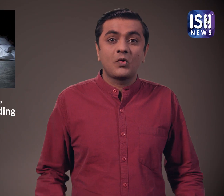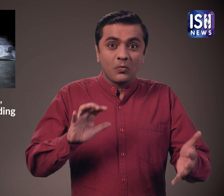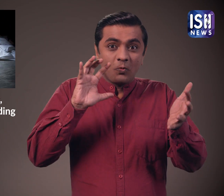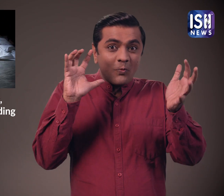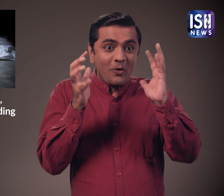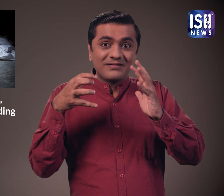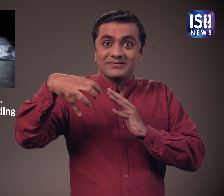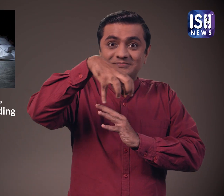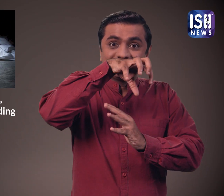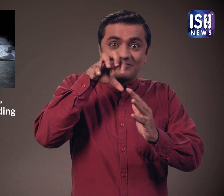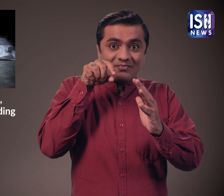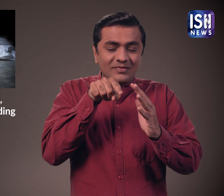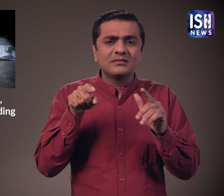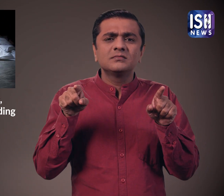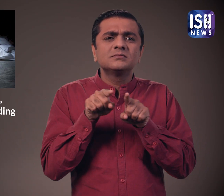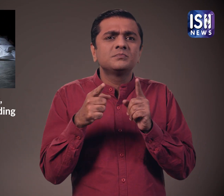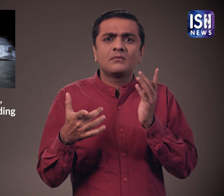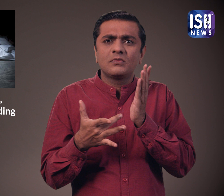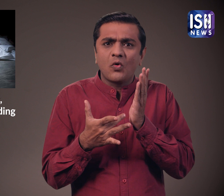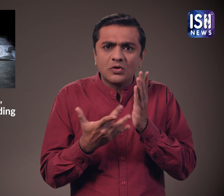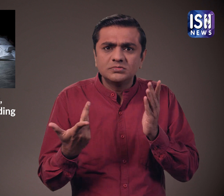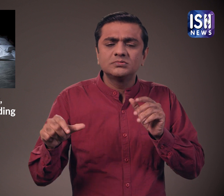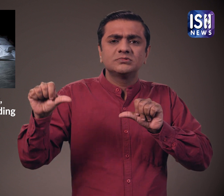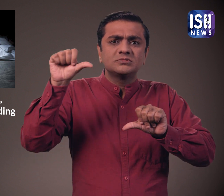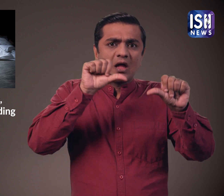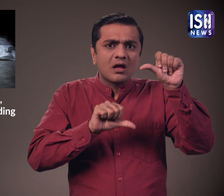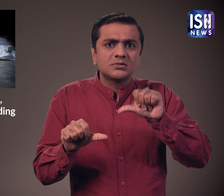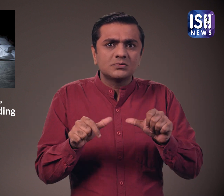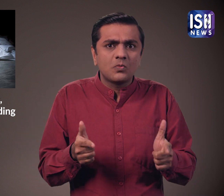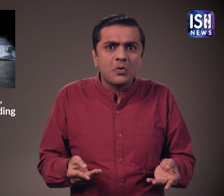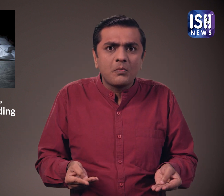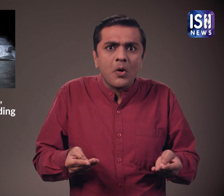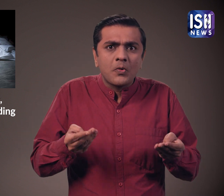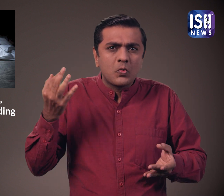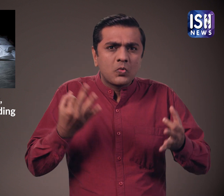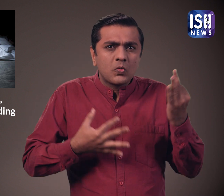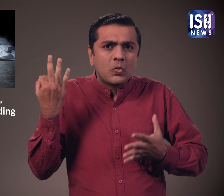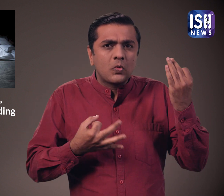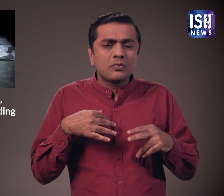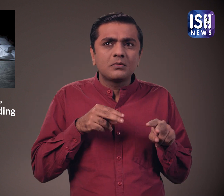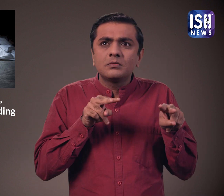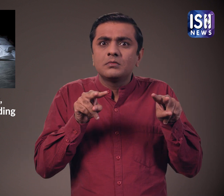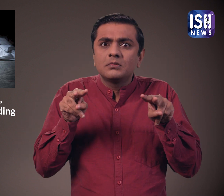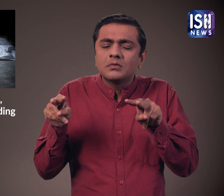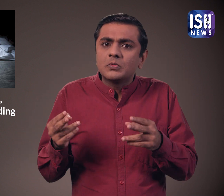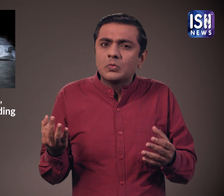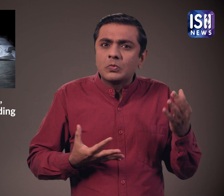दुनिया भर में विज्ञान और प्रद्योगे के शेत्र में हो रहे विकास को देख कर मैं स्थब्ध हूँ